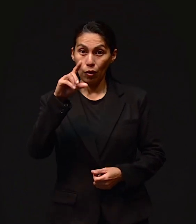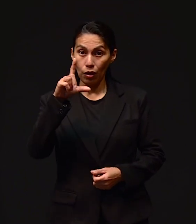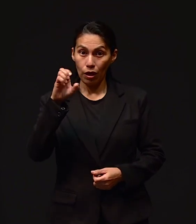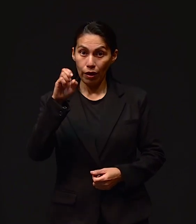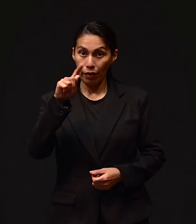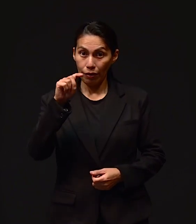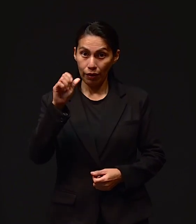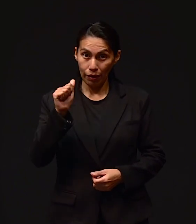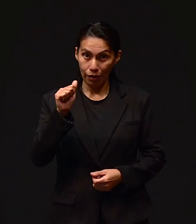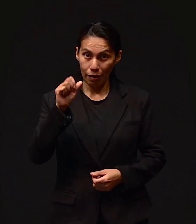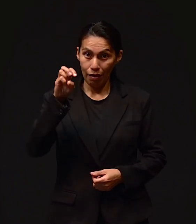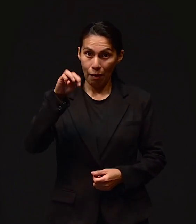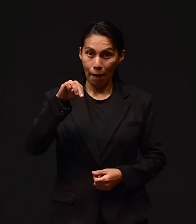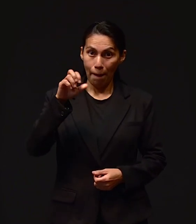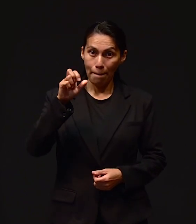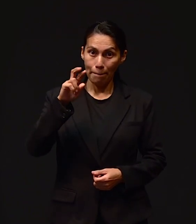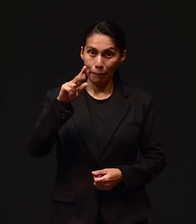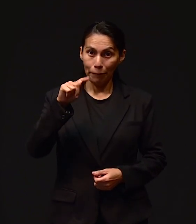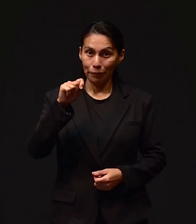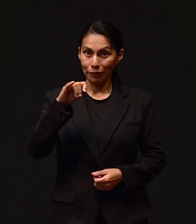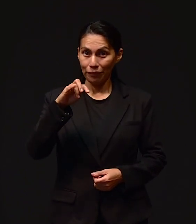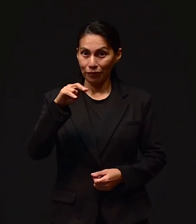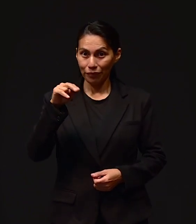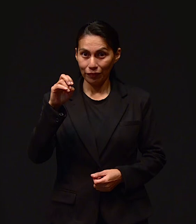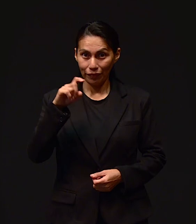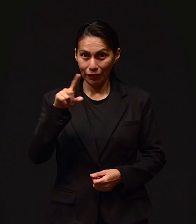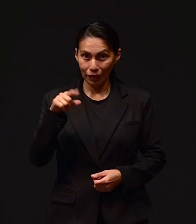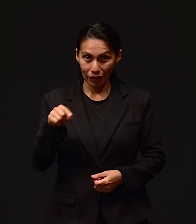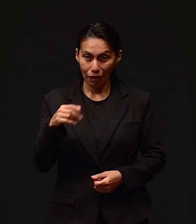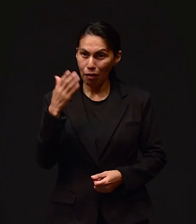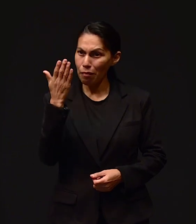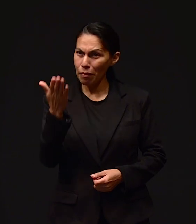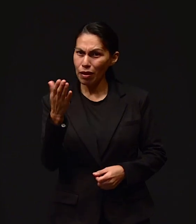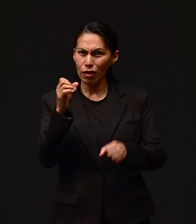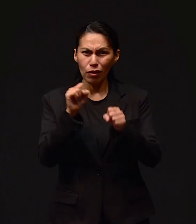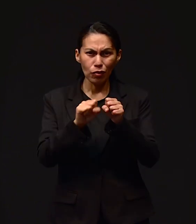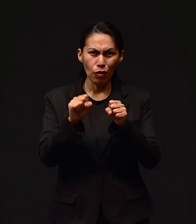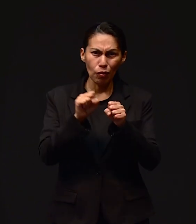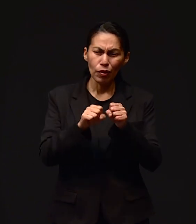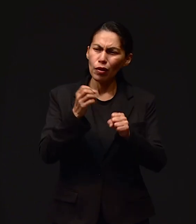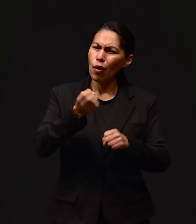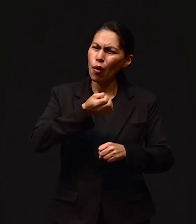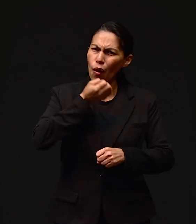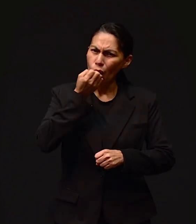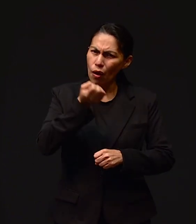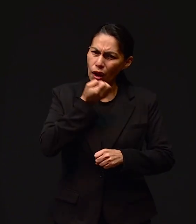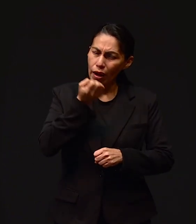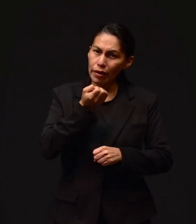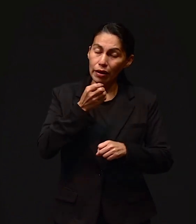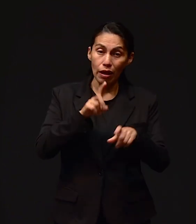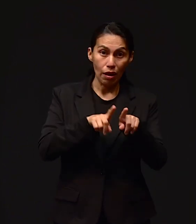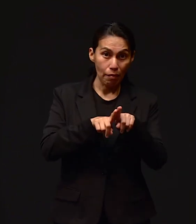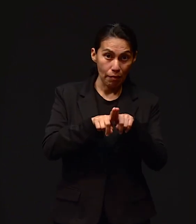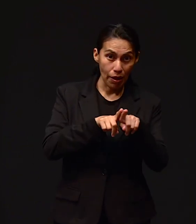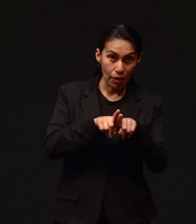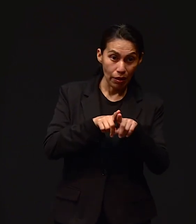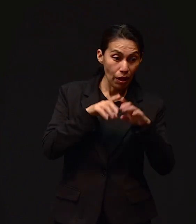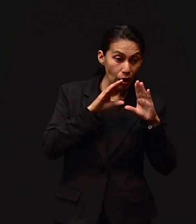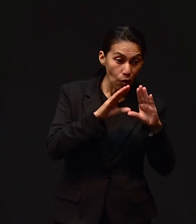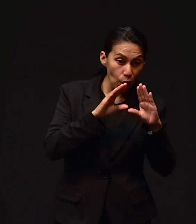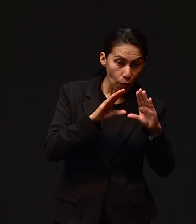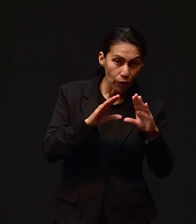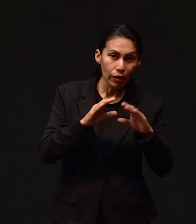Violeta Martínez nos ha pedido que continuemos orando por su sobrino y por su hermana